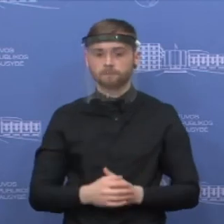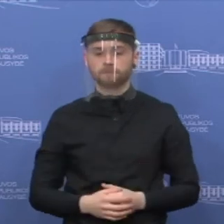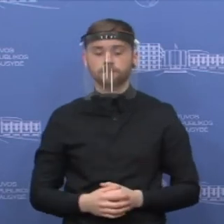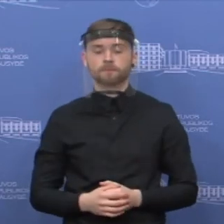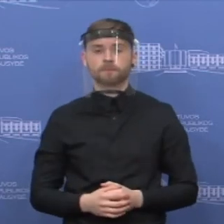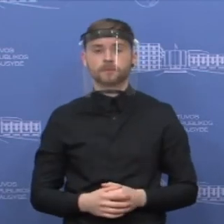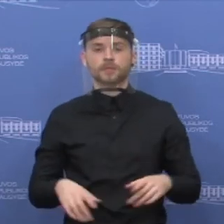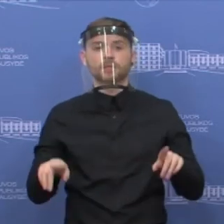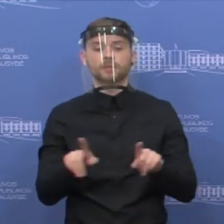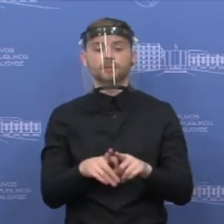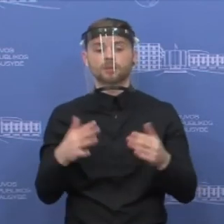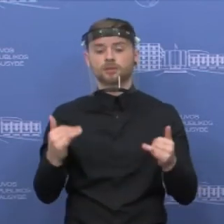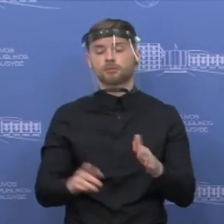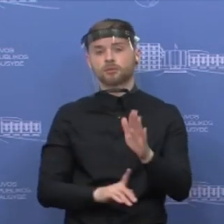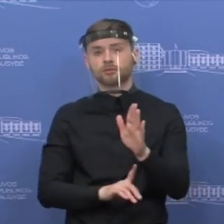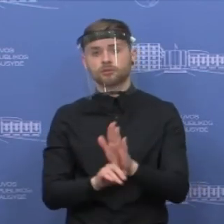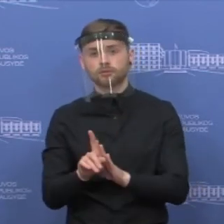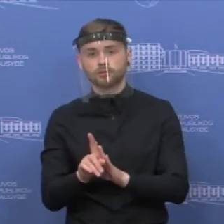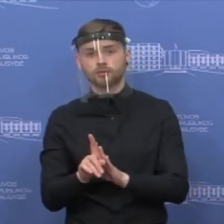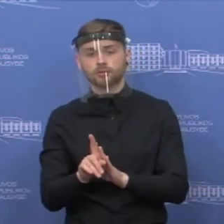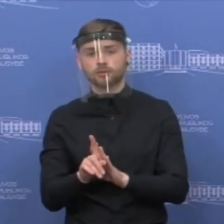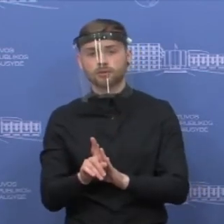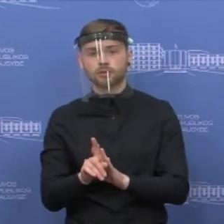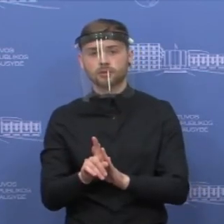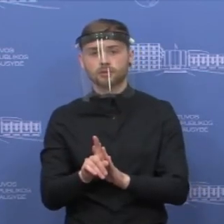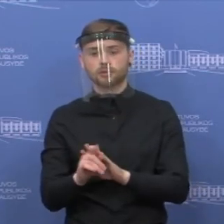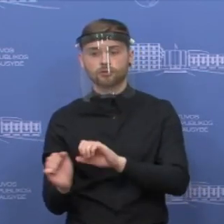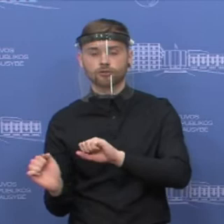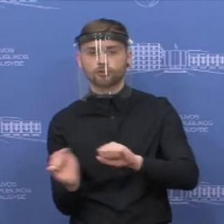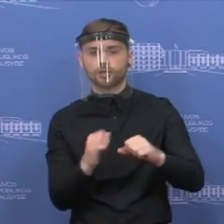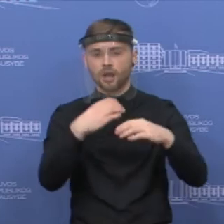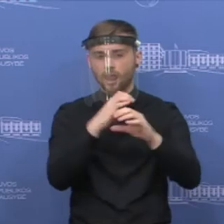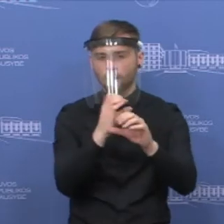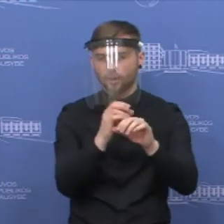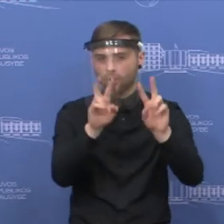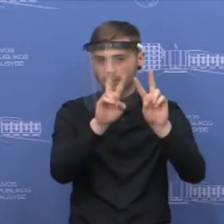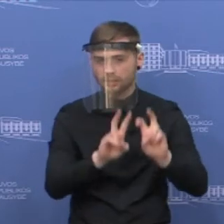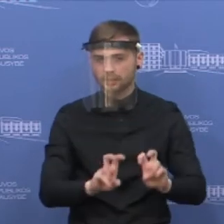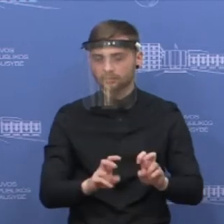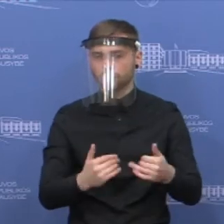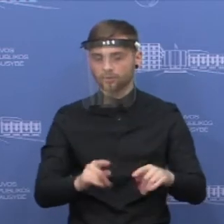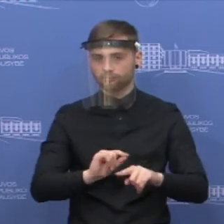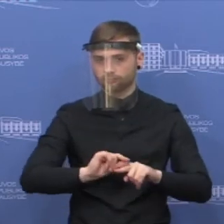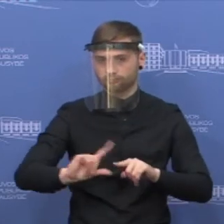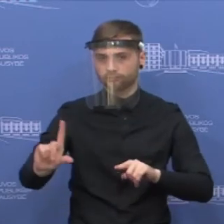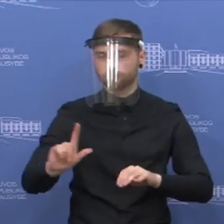mes pradėjome atlikti prevencinius laboratorinius tyrimus. Šiuo metu